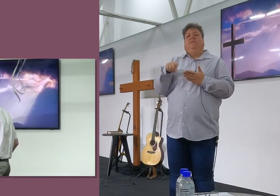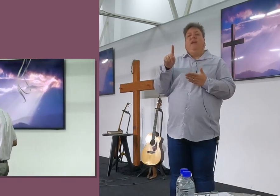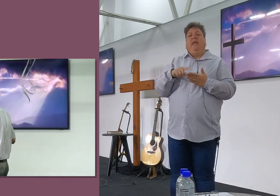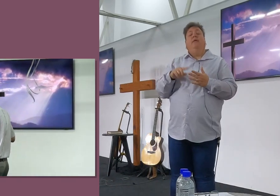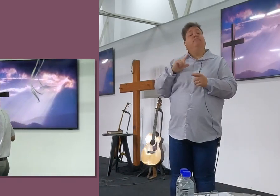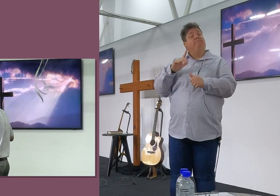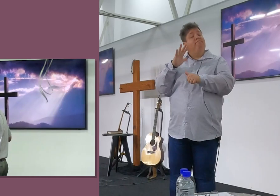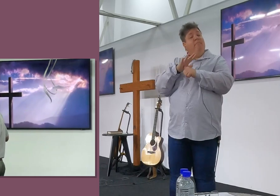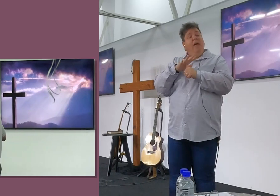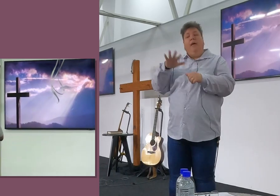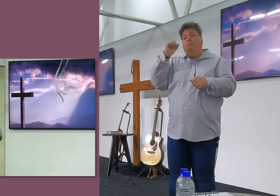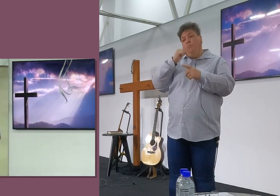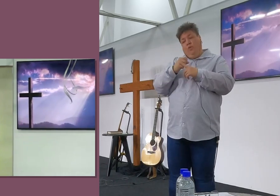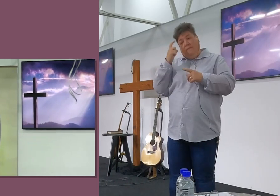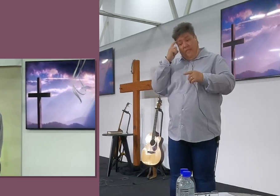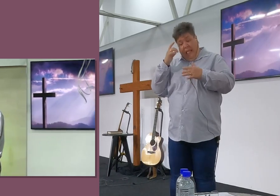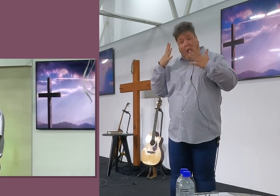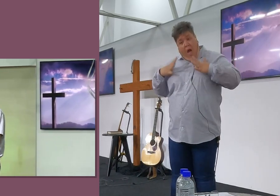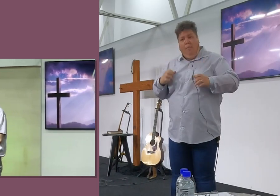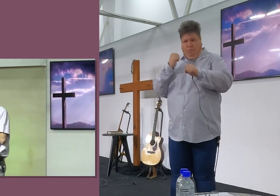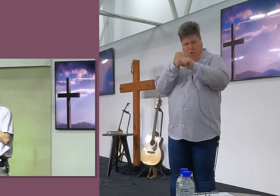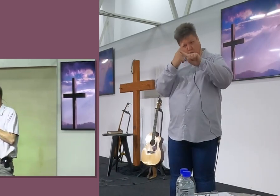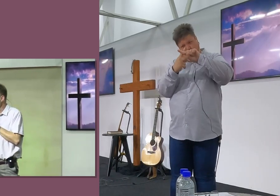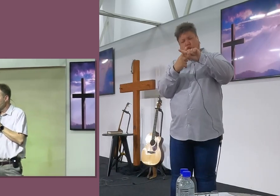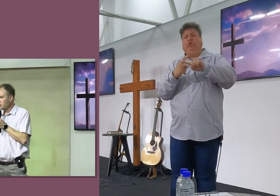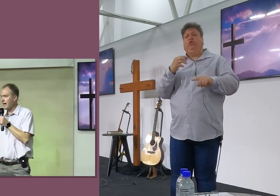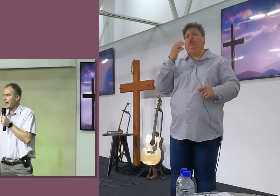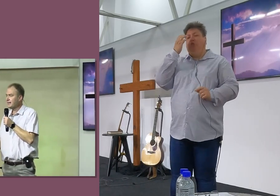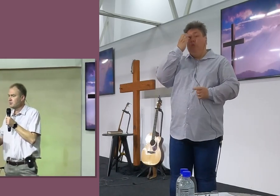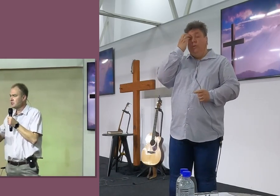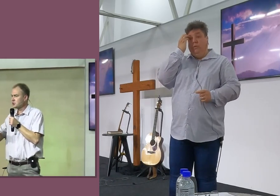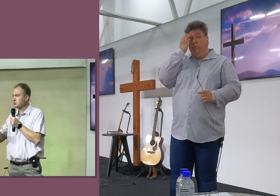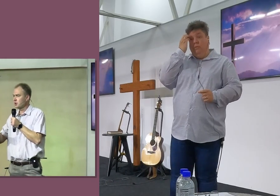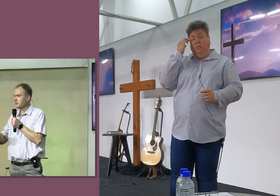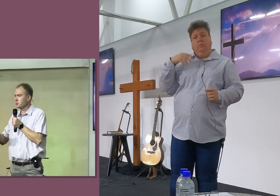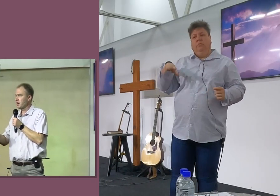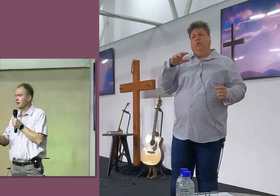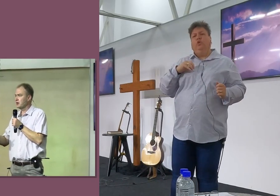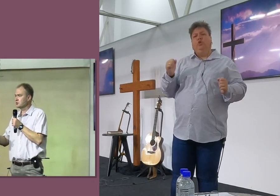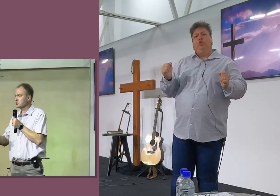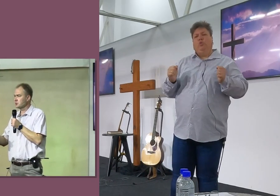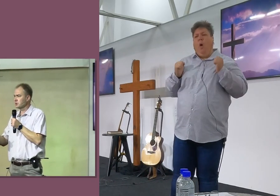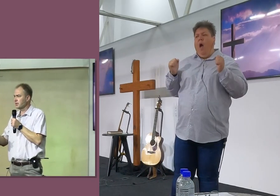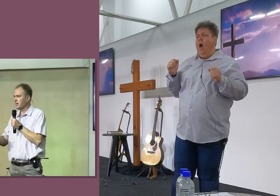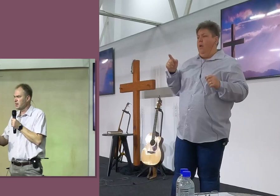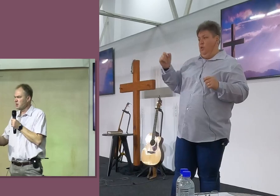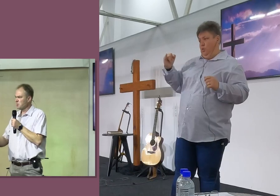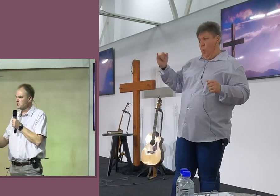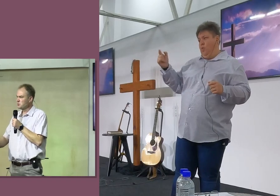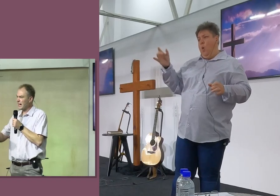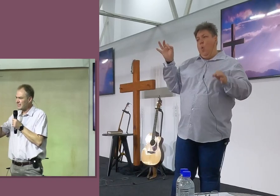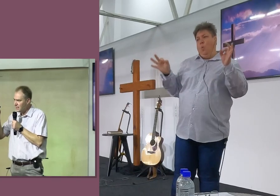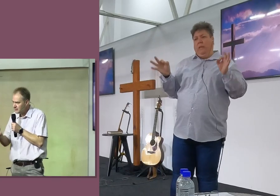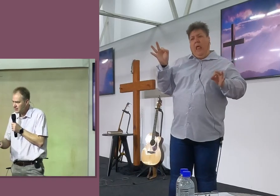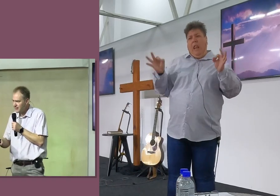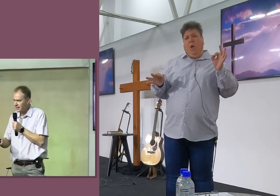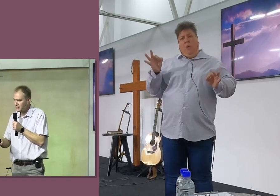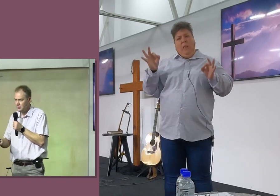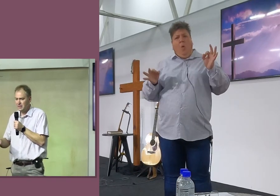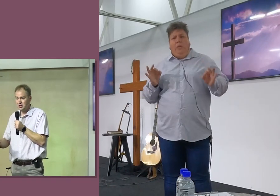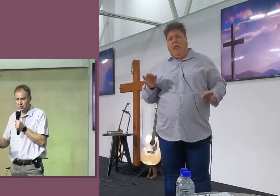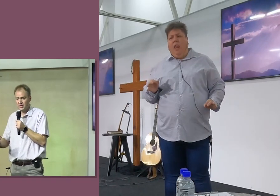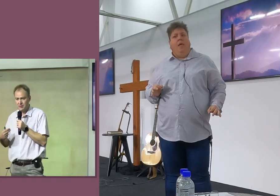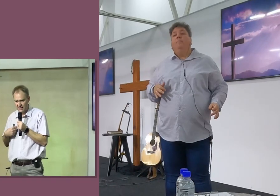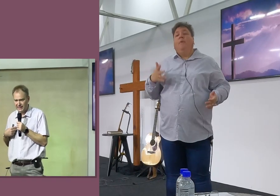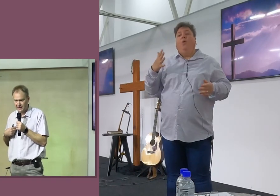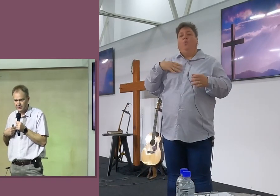verstaan, Hierdie vlees moet gekruisig word, Laas week het ons vir mykaar gesê, Hoor die ek en jy moet nie so swaar wees, Op a anna ouse sonde nie, Maar as moet hardhandig werk,